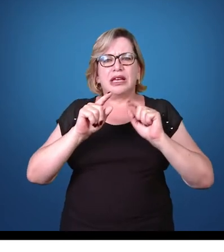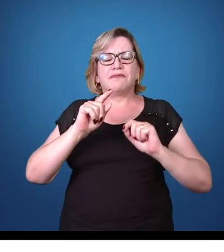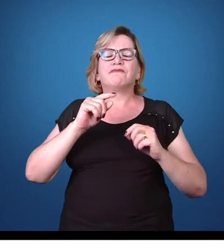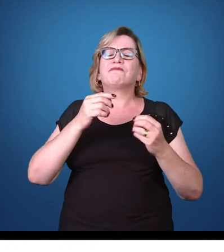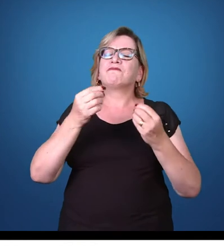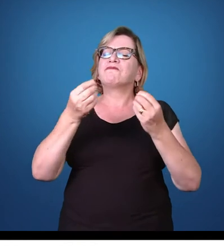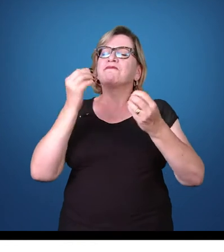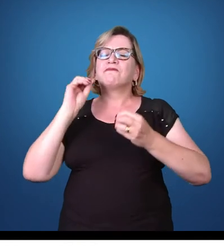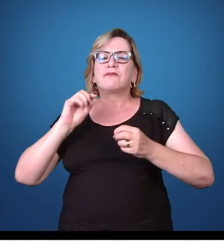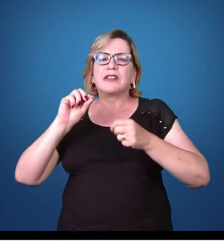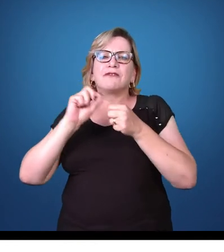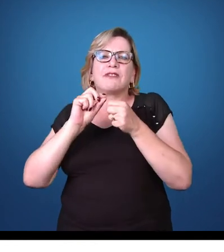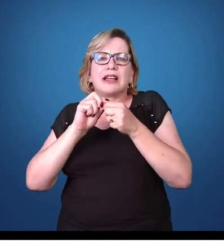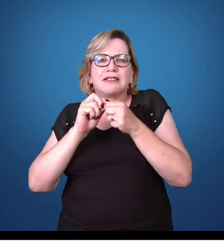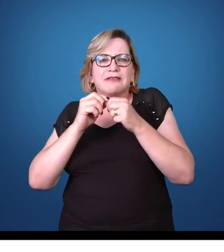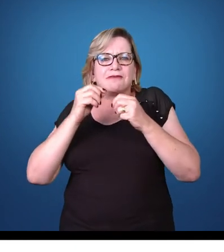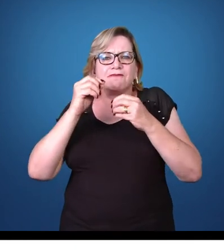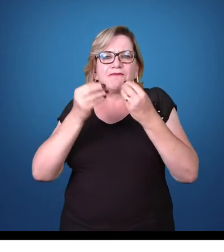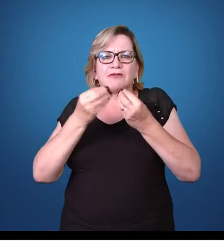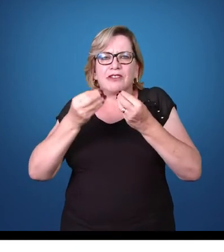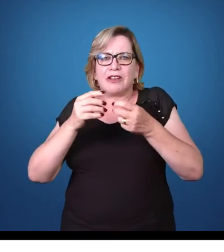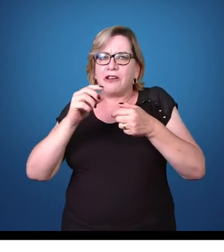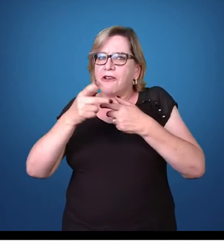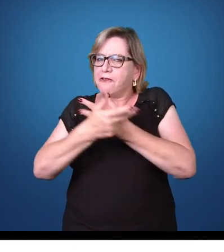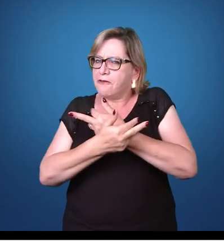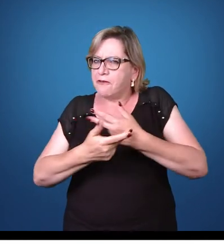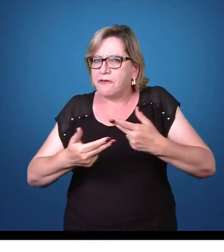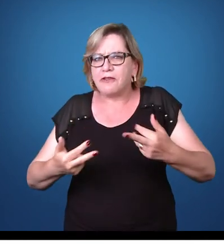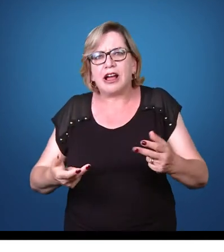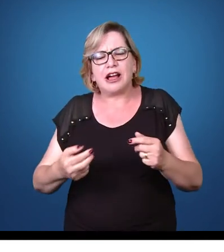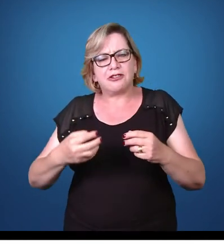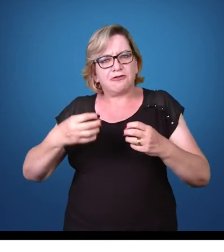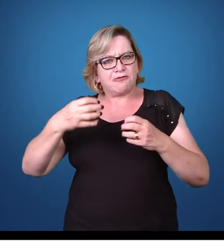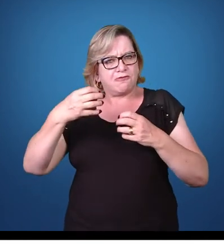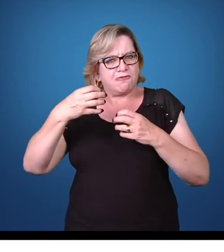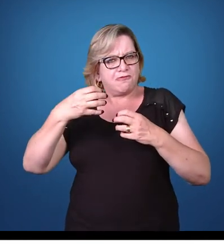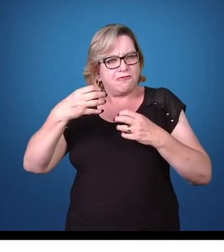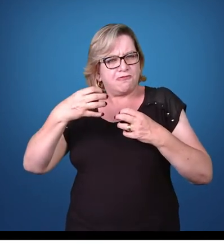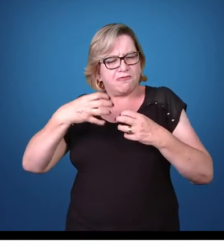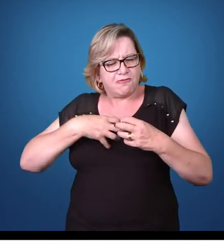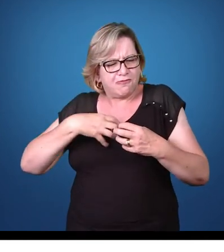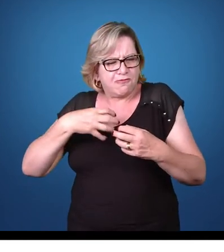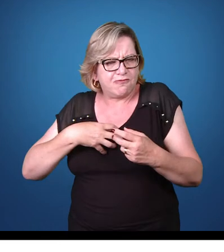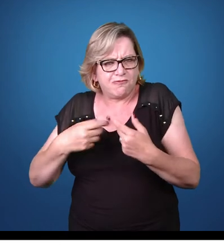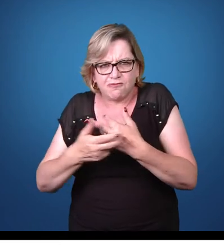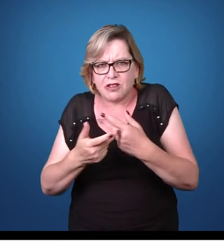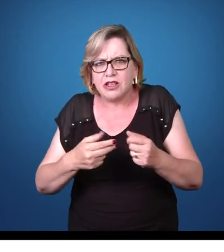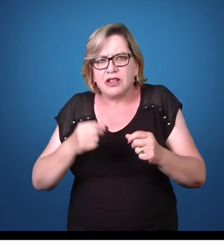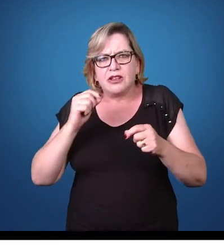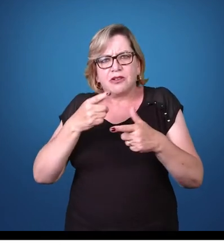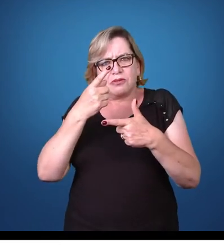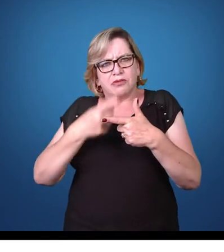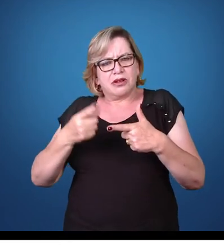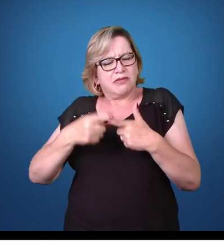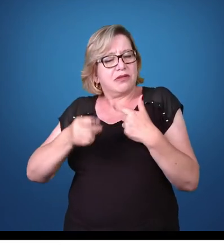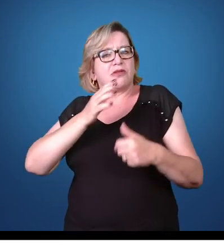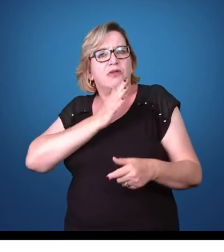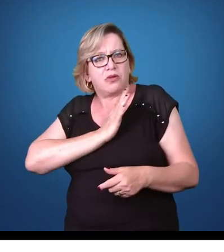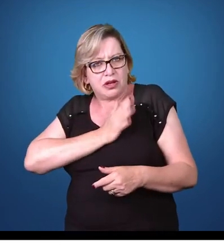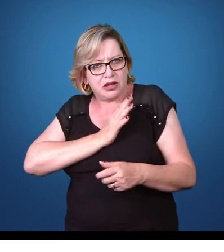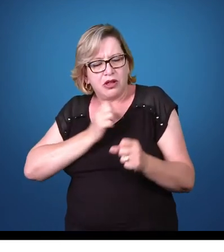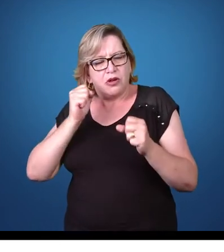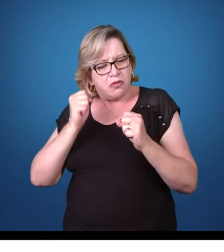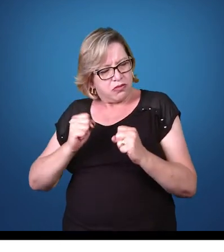gondi, e ele é um parasita que causa vários sintomas no hospedeiro, desde problemas cardíacos,